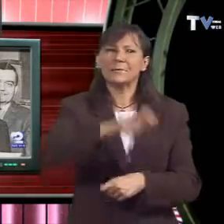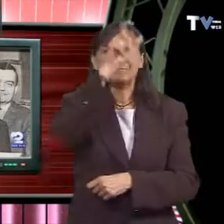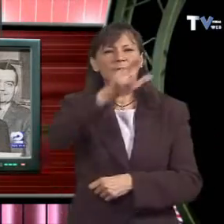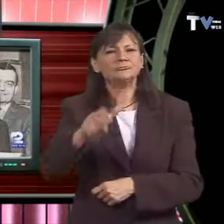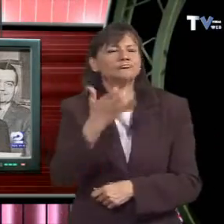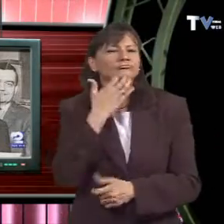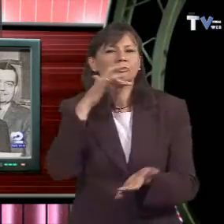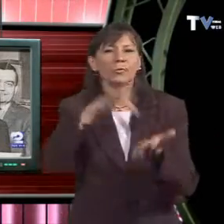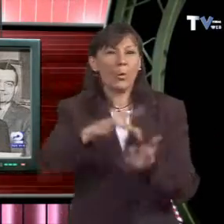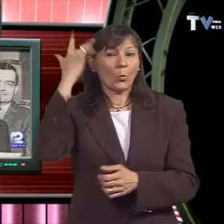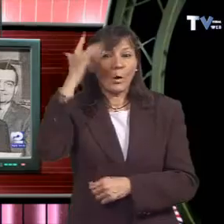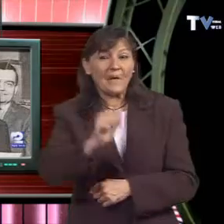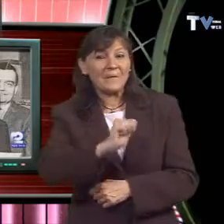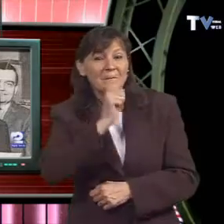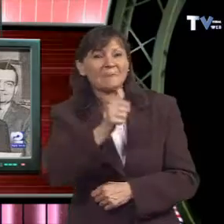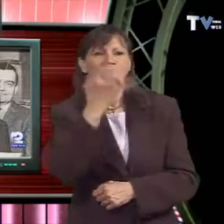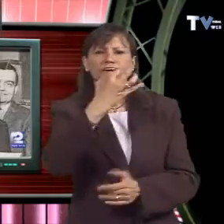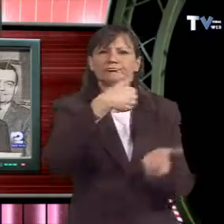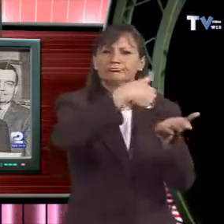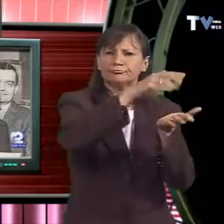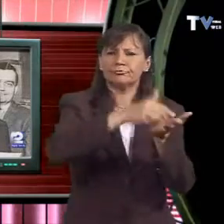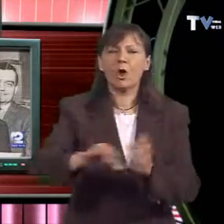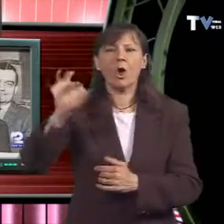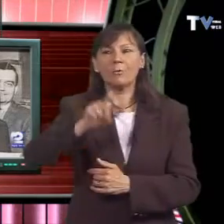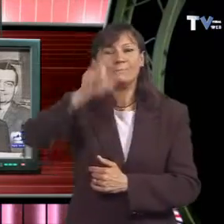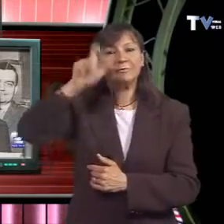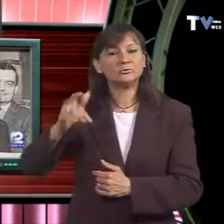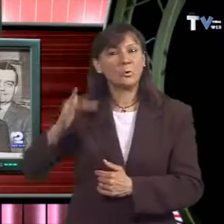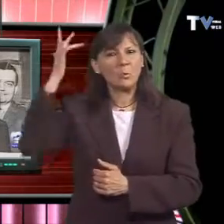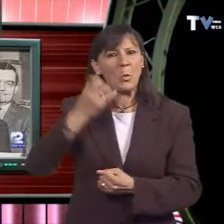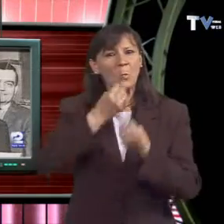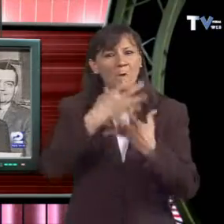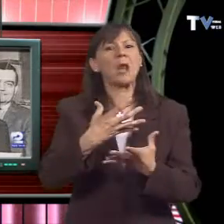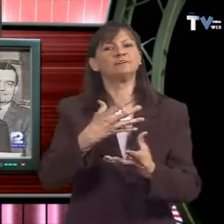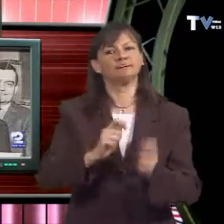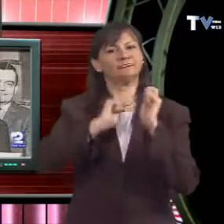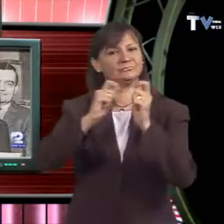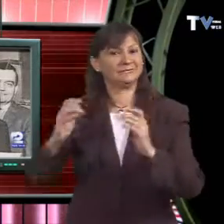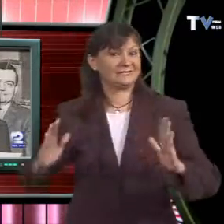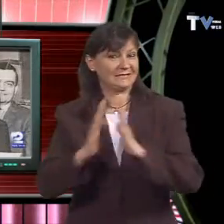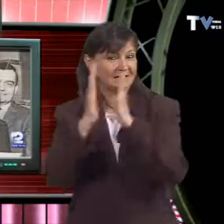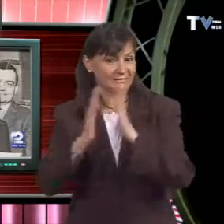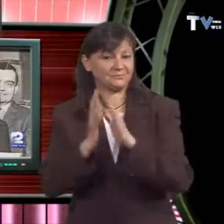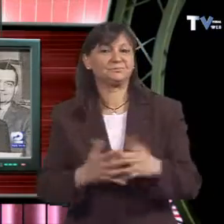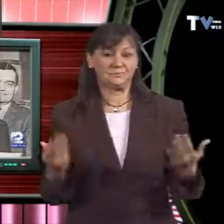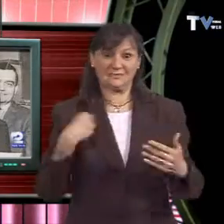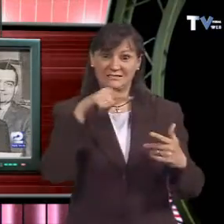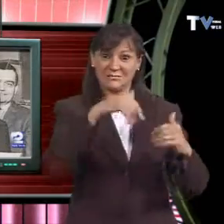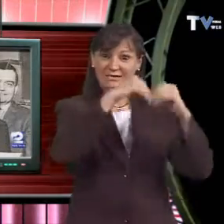Congregació de la Doctrina de la Fe, dirigida per Regim G. entre 1981 i